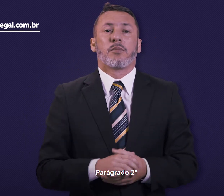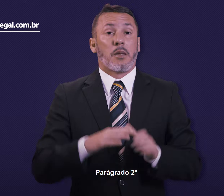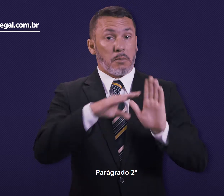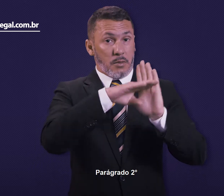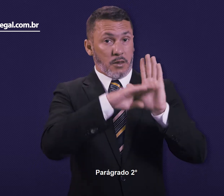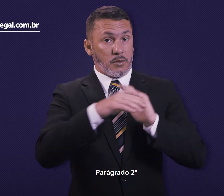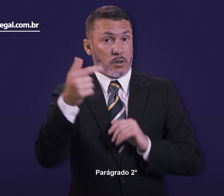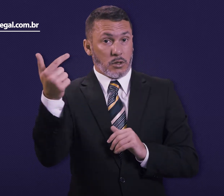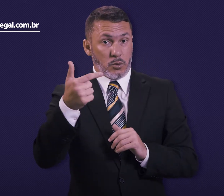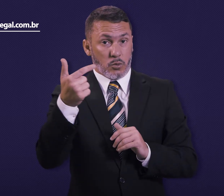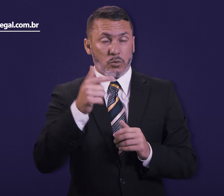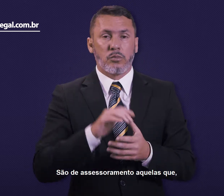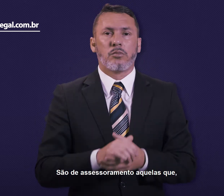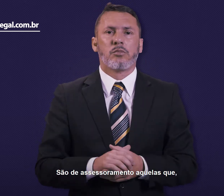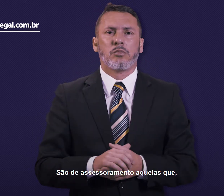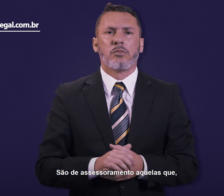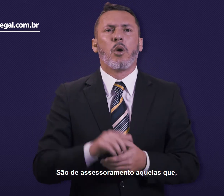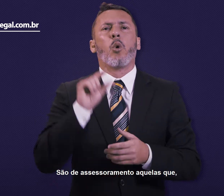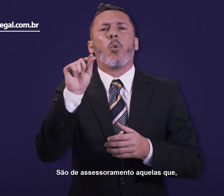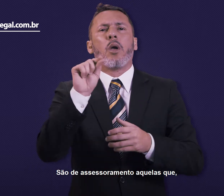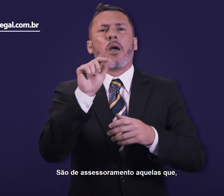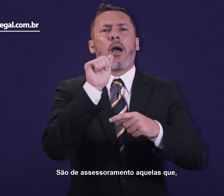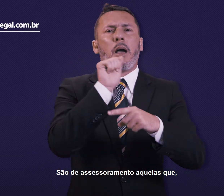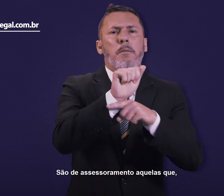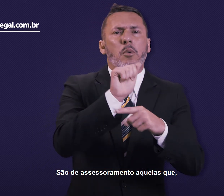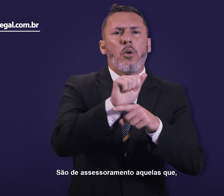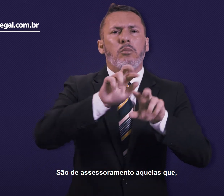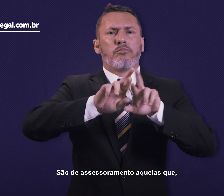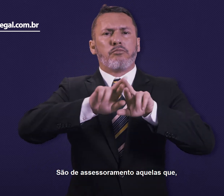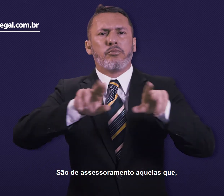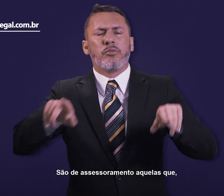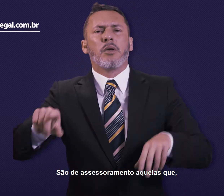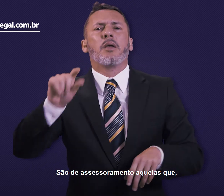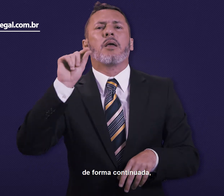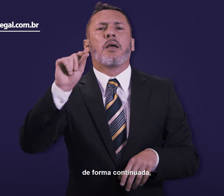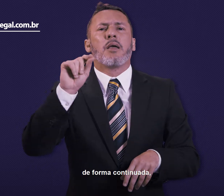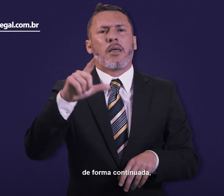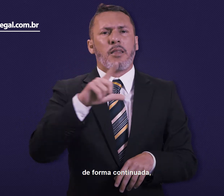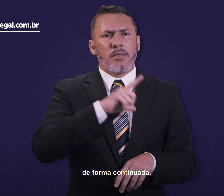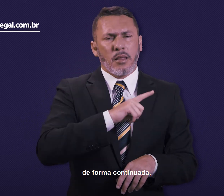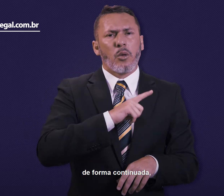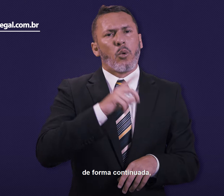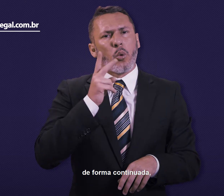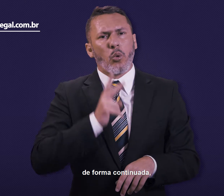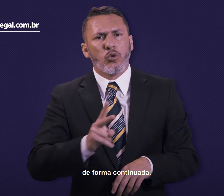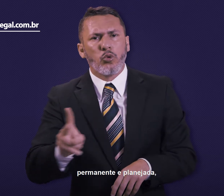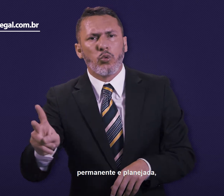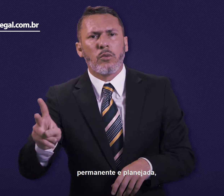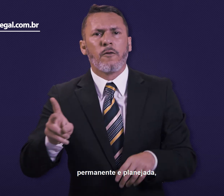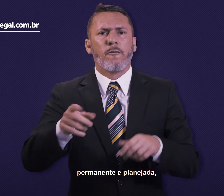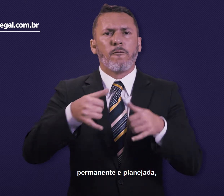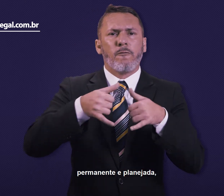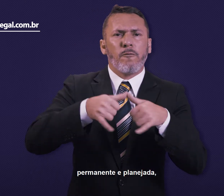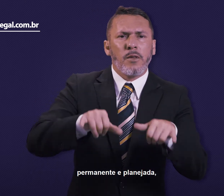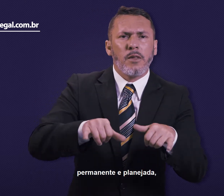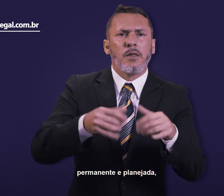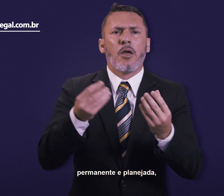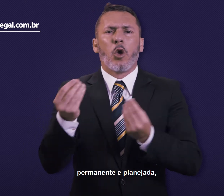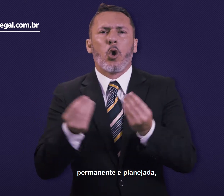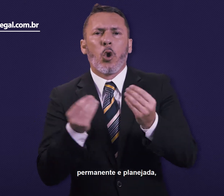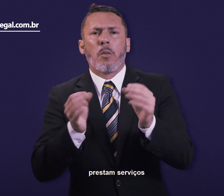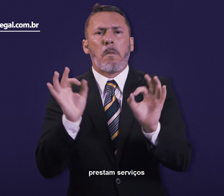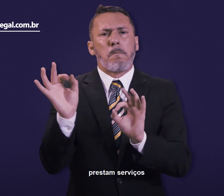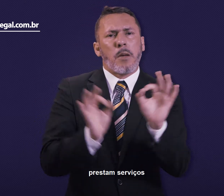Parágrafo 2º. São de assessoramento aquelas que, de forma continuada, permanente e